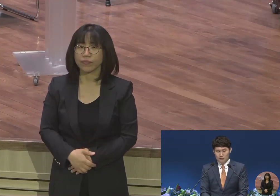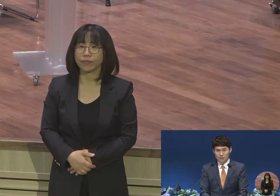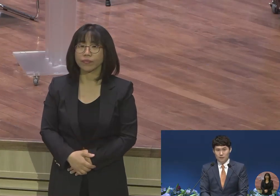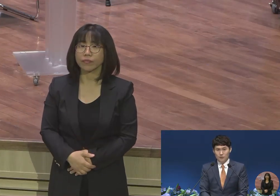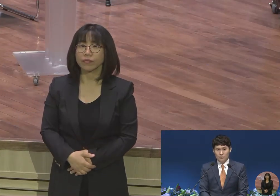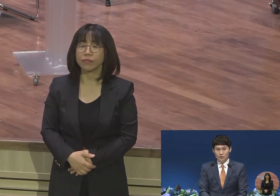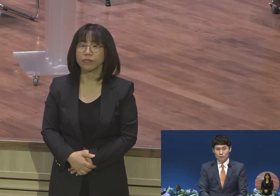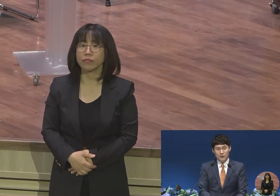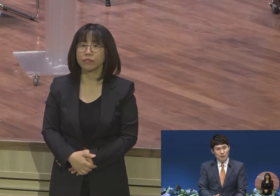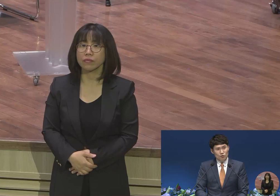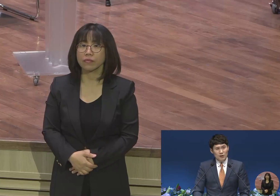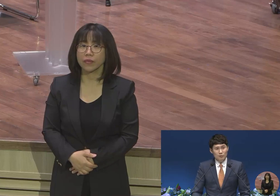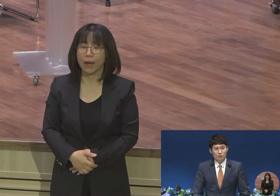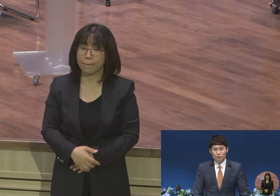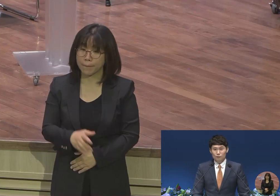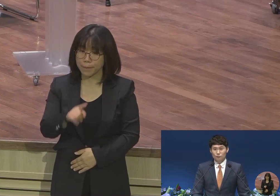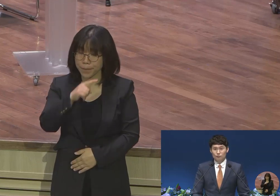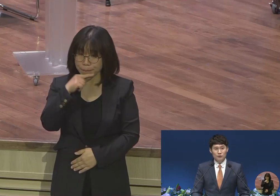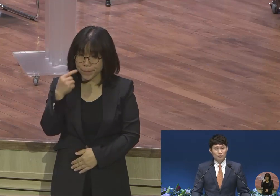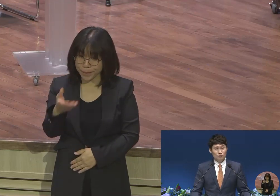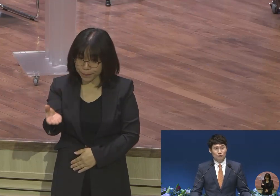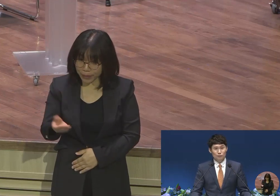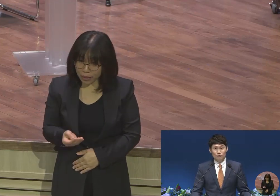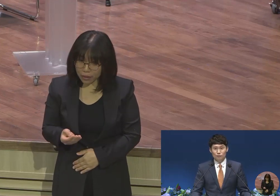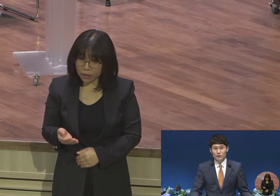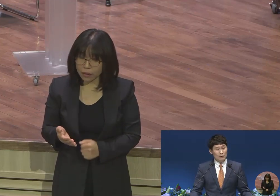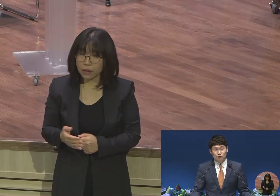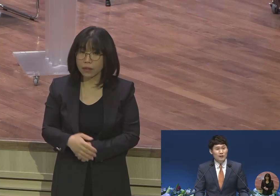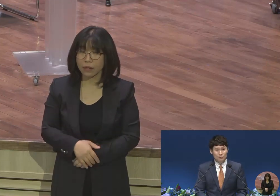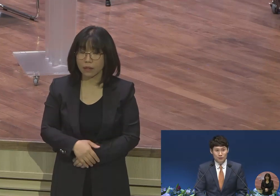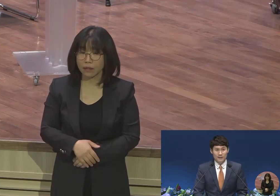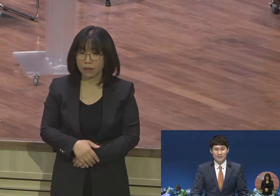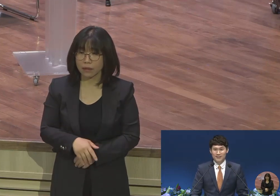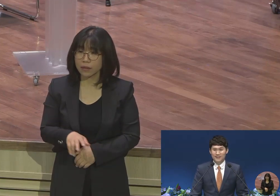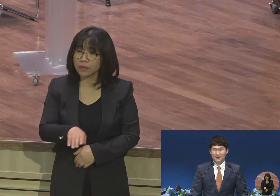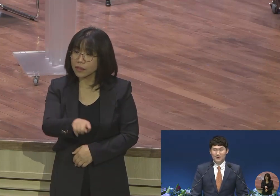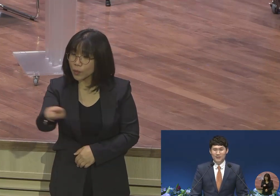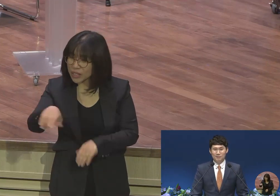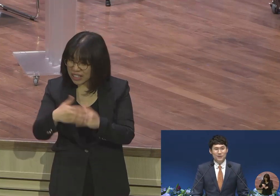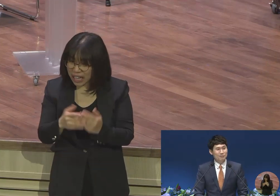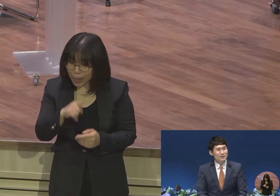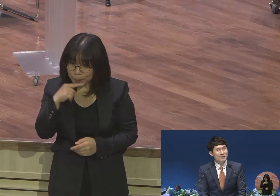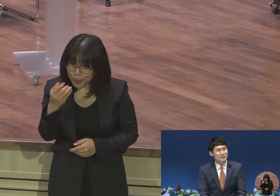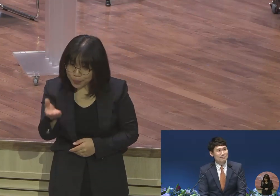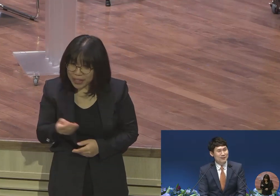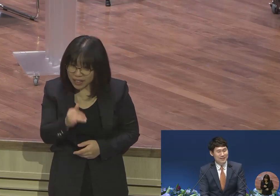빚 때문이라면 우린 다 죽어야죠 우리는 빚 없는 사람 있습니까